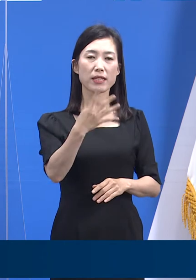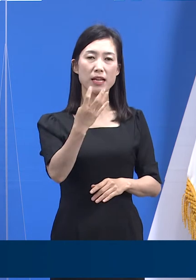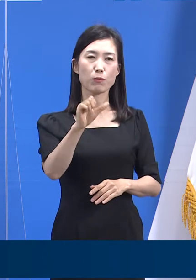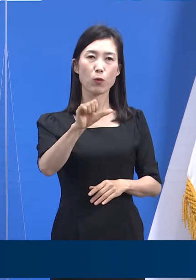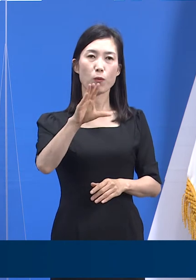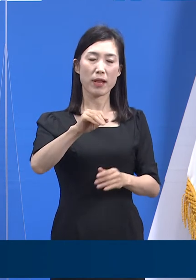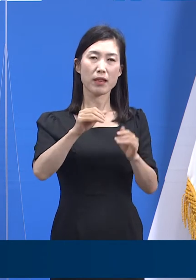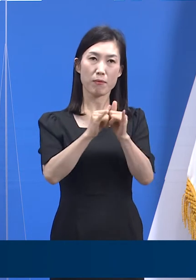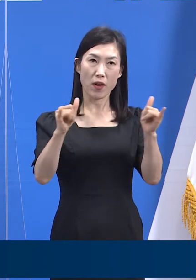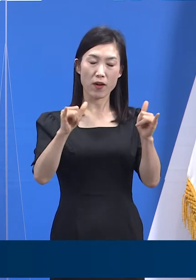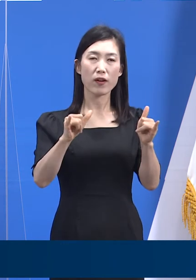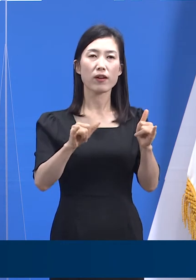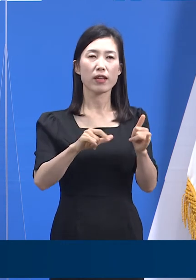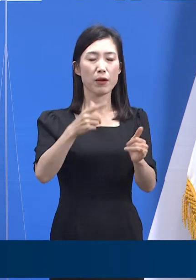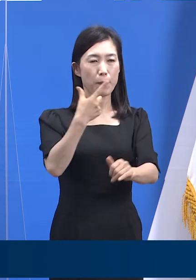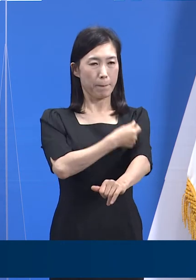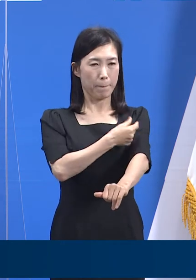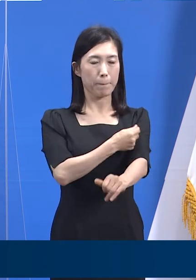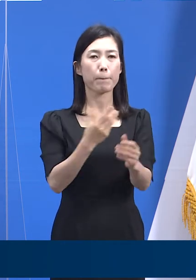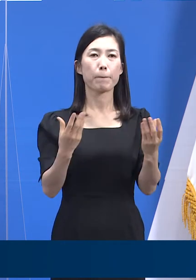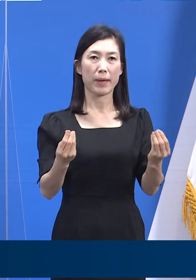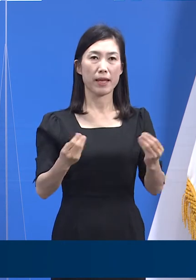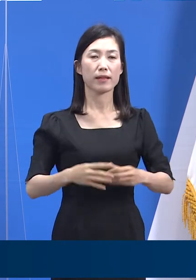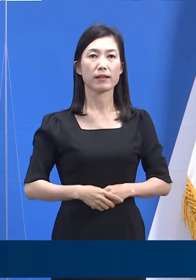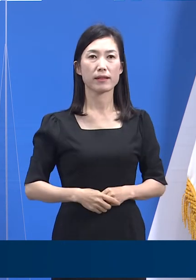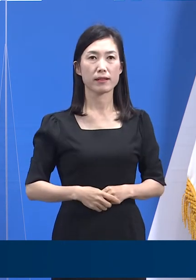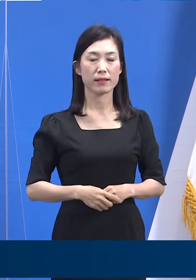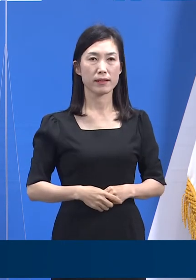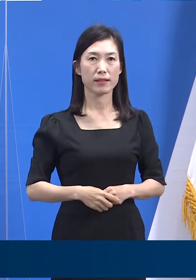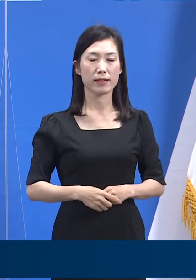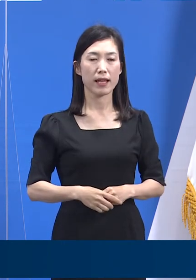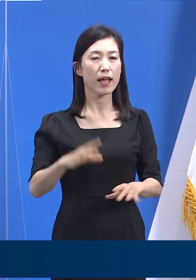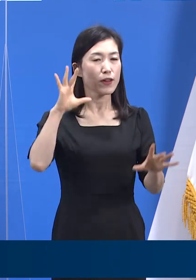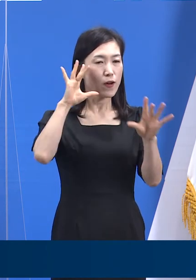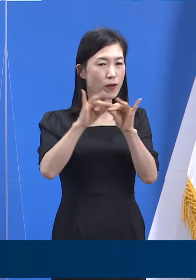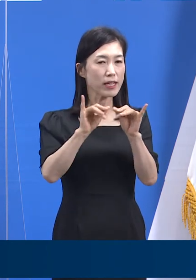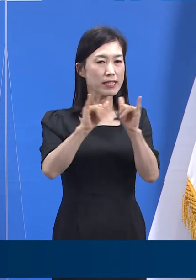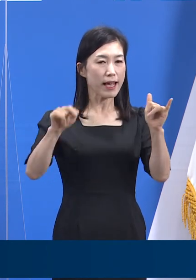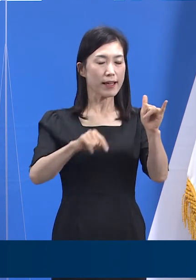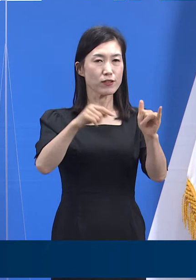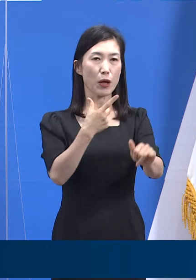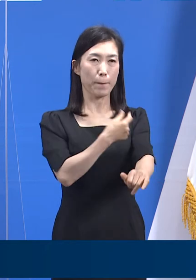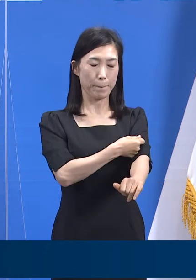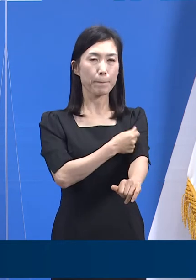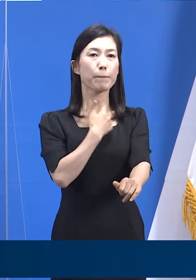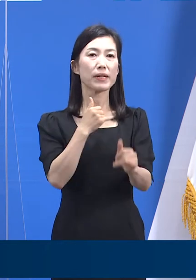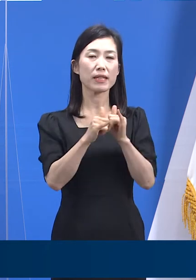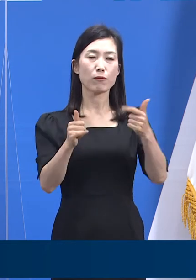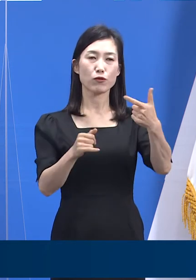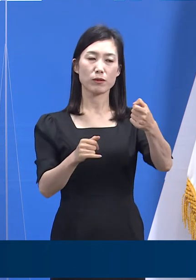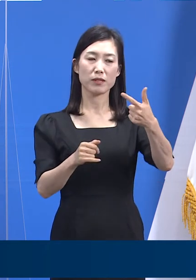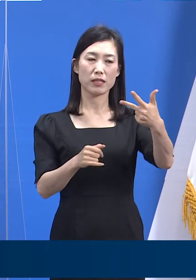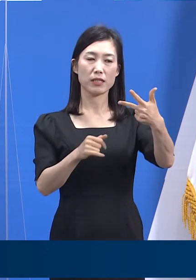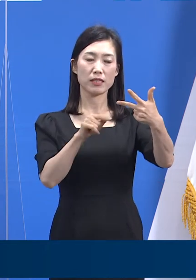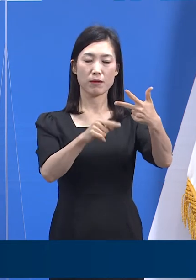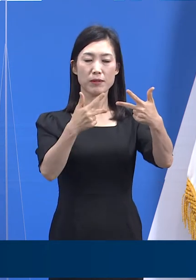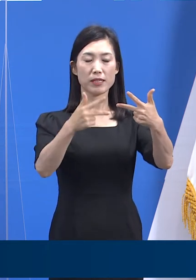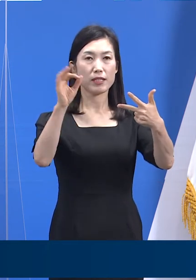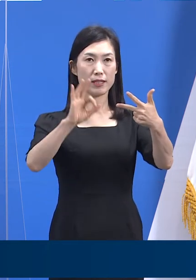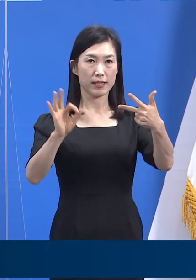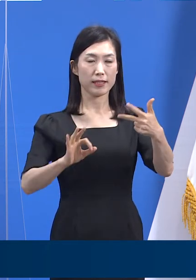,733명이 접종을 받았습니다. 동의자 대비 접종률은 67.7%입니다.